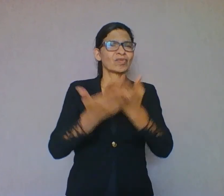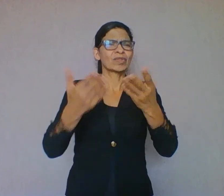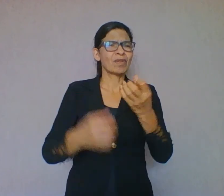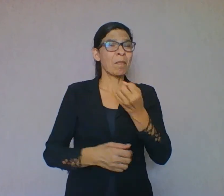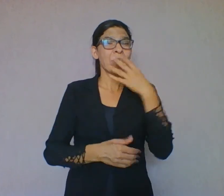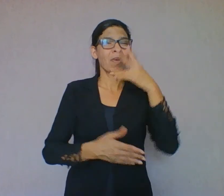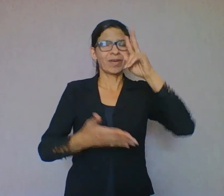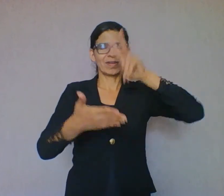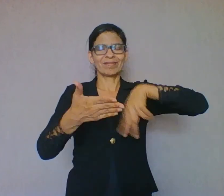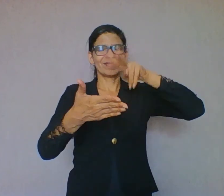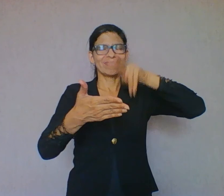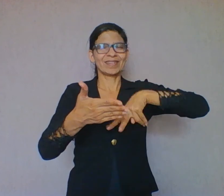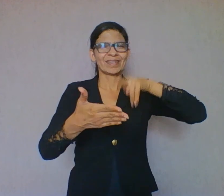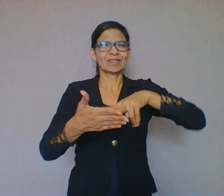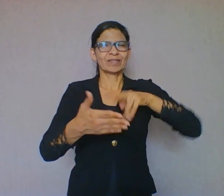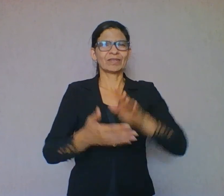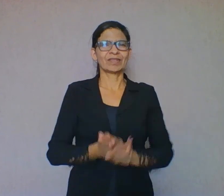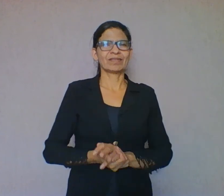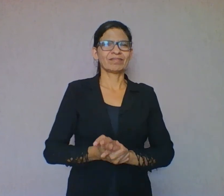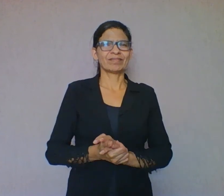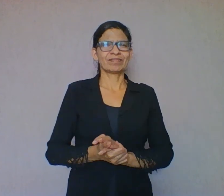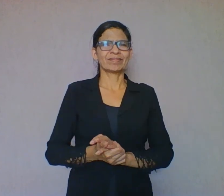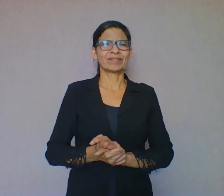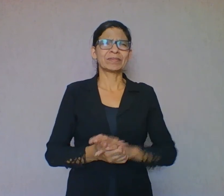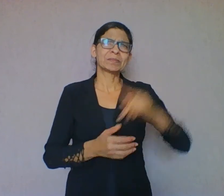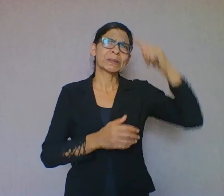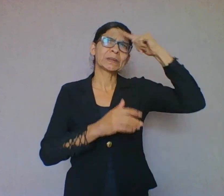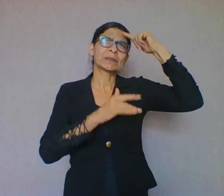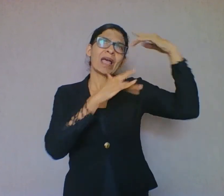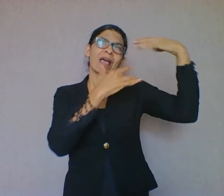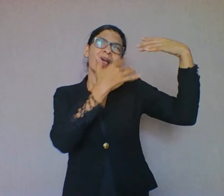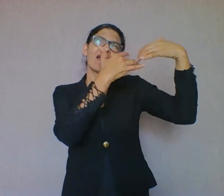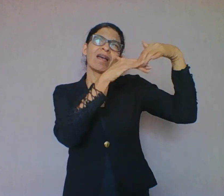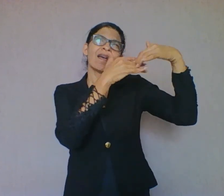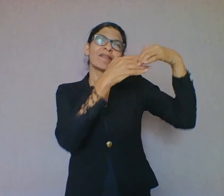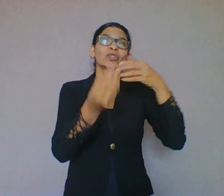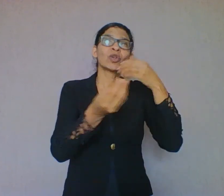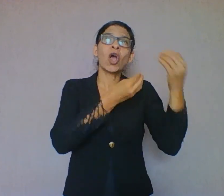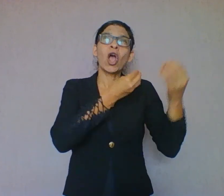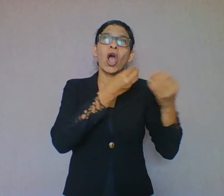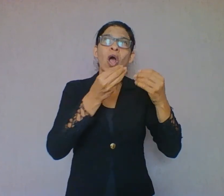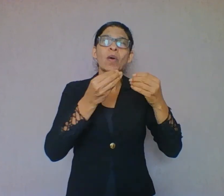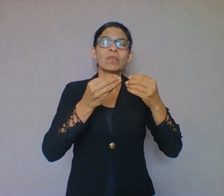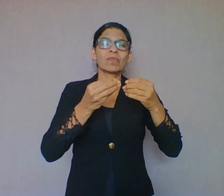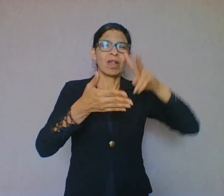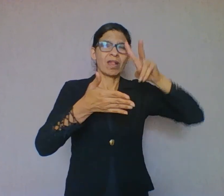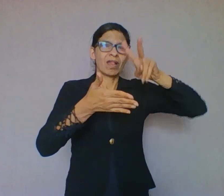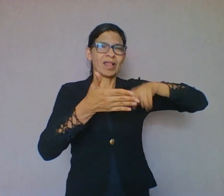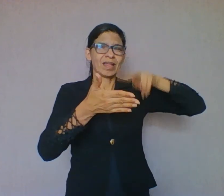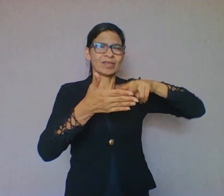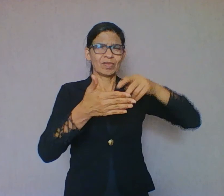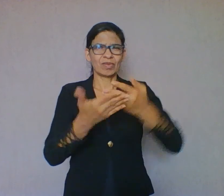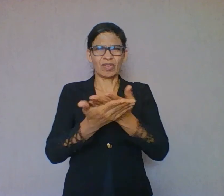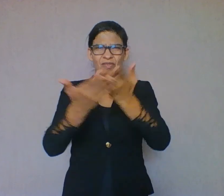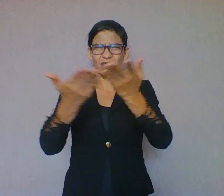reflexão sobre a leitura. Pensem em que tipo de leitores vocês são e discutam entre si.